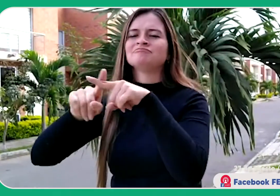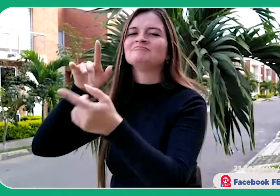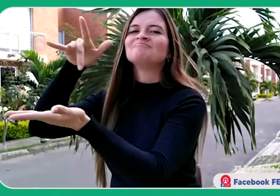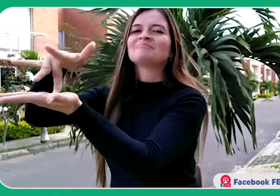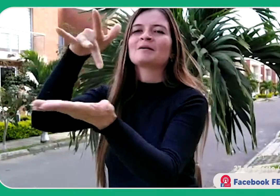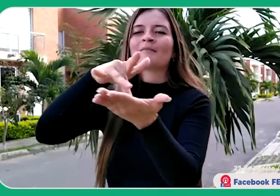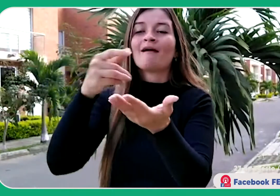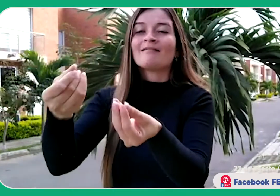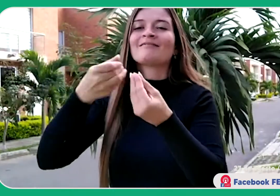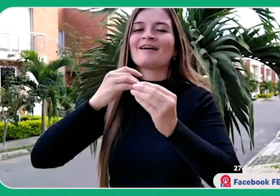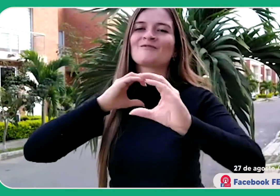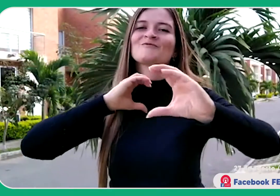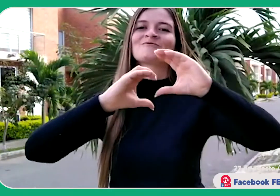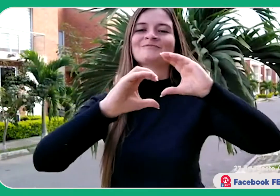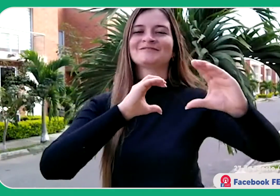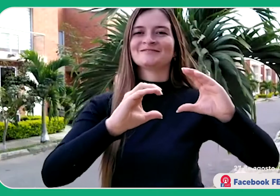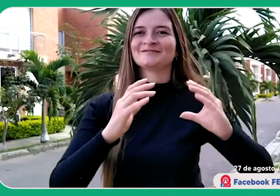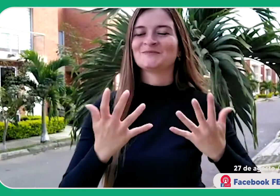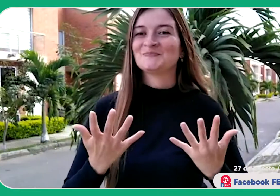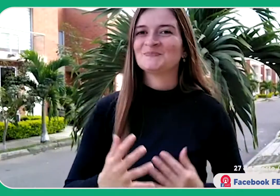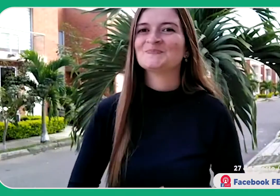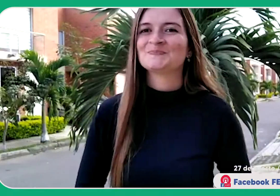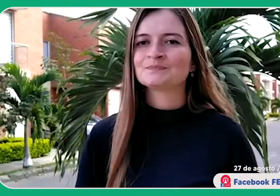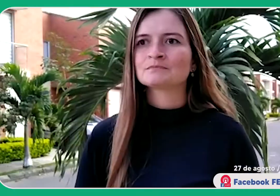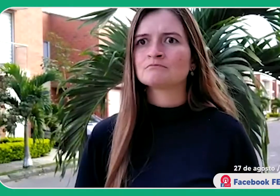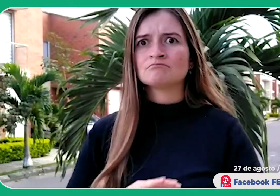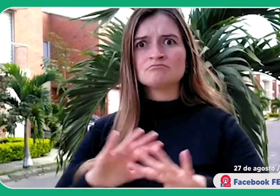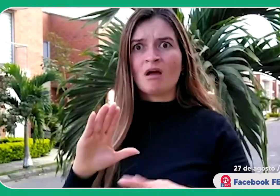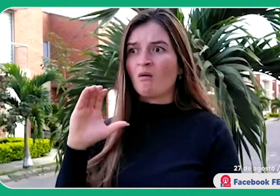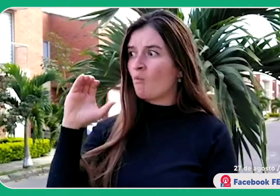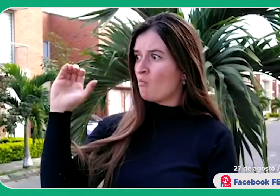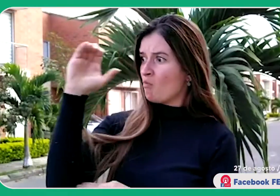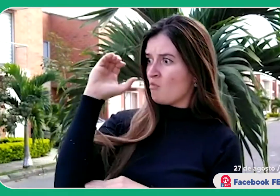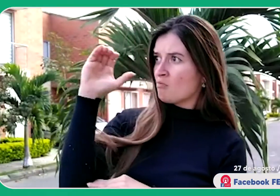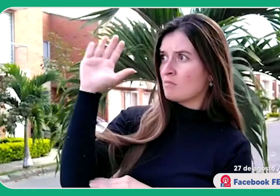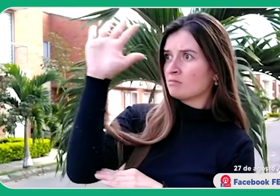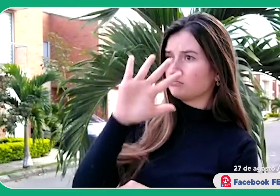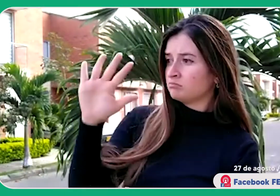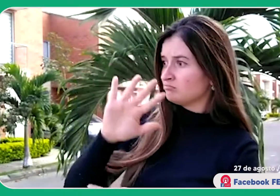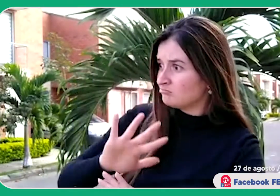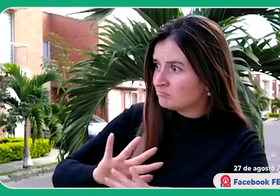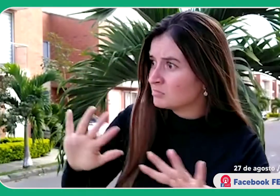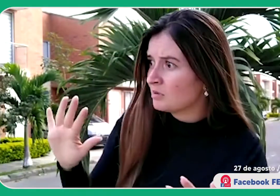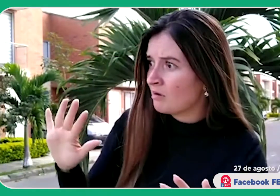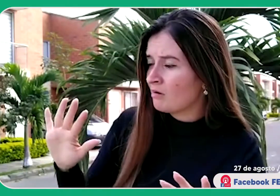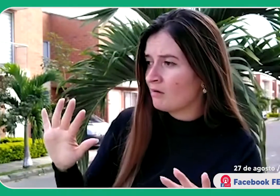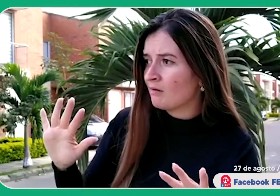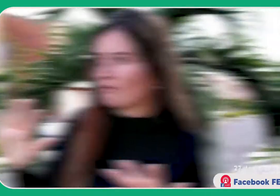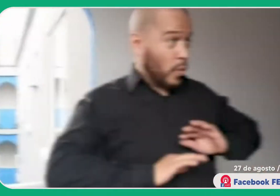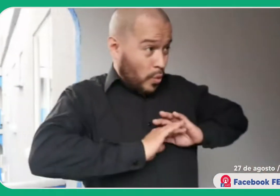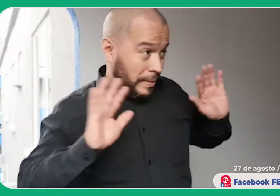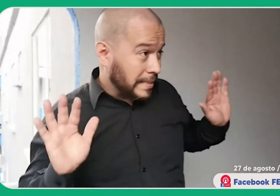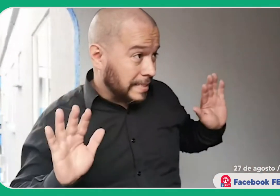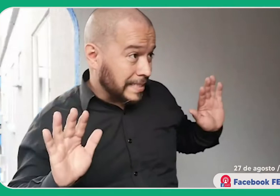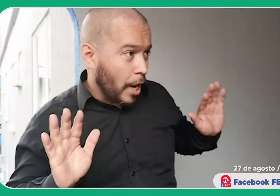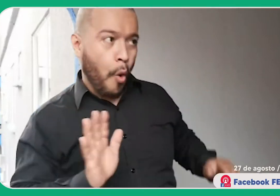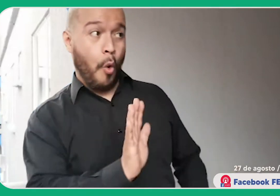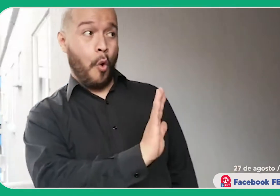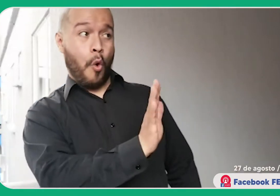permitiendo el acceso a la comunicación. ¿Y la cobertura es solo en Colombia? No solamente.